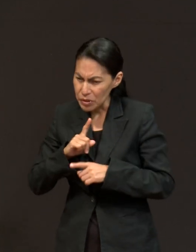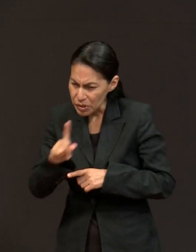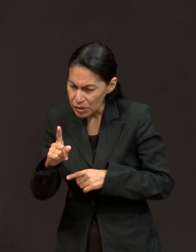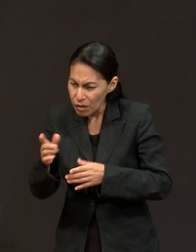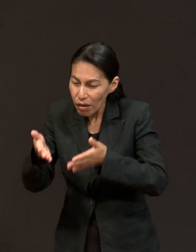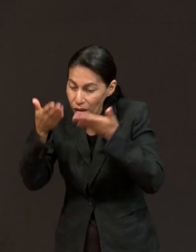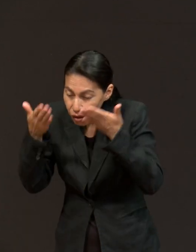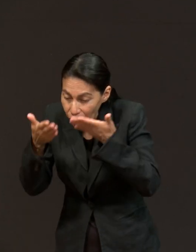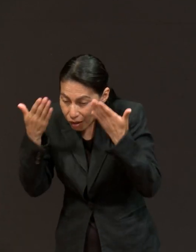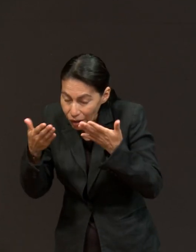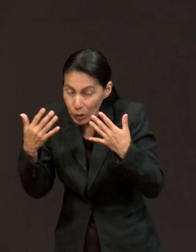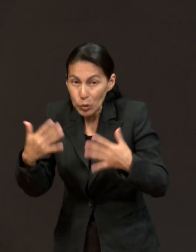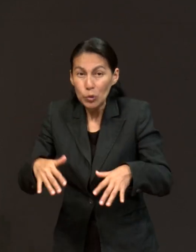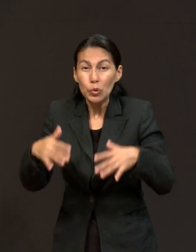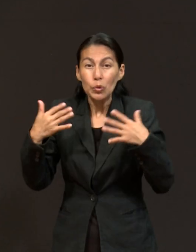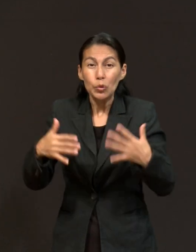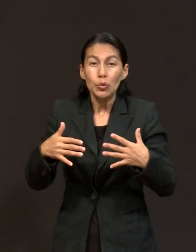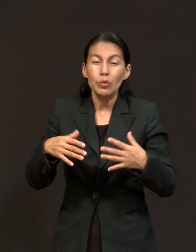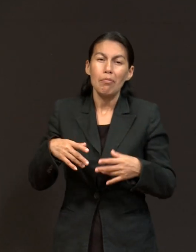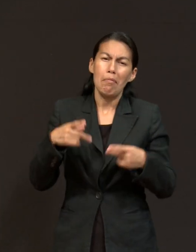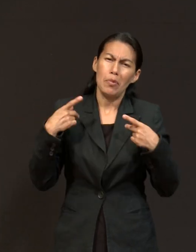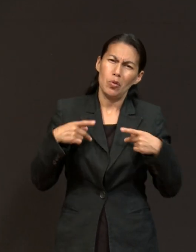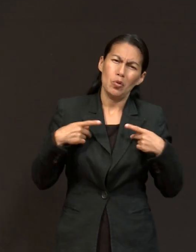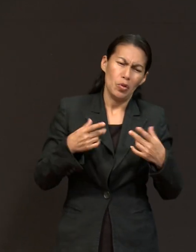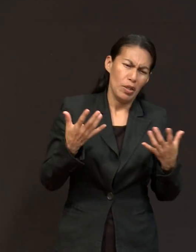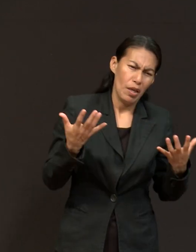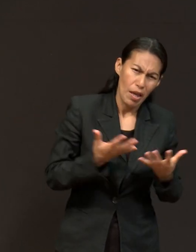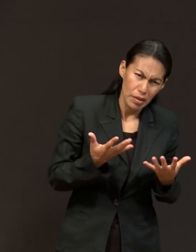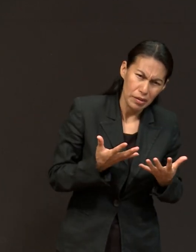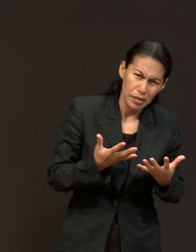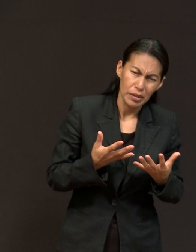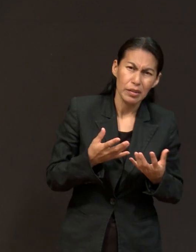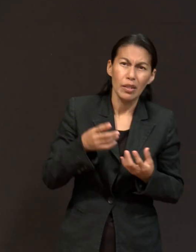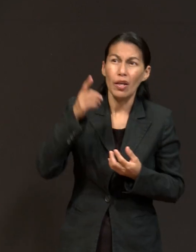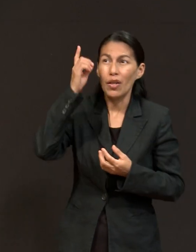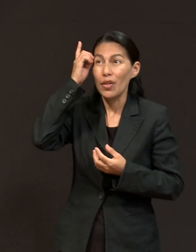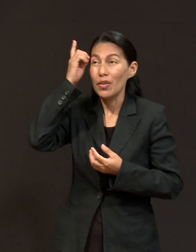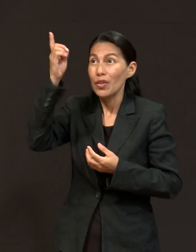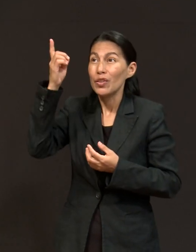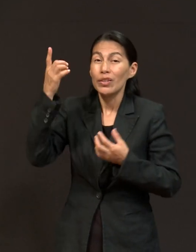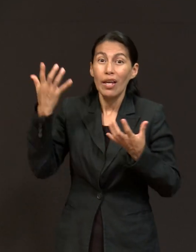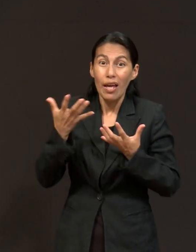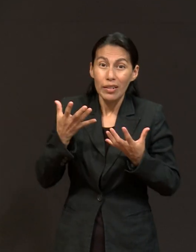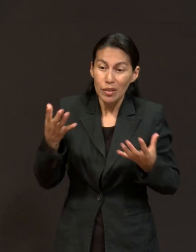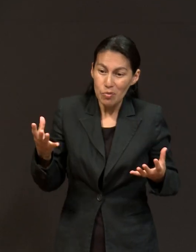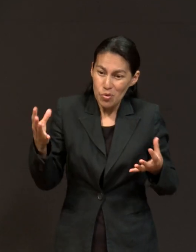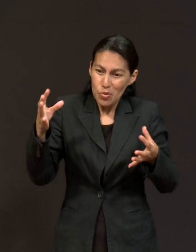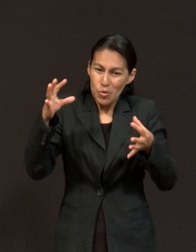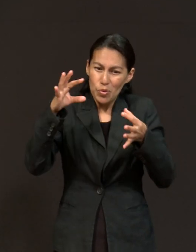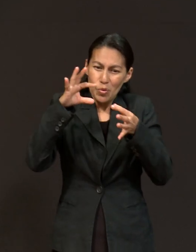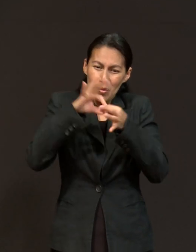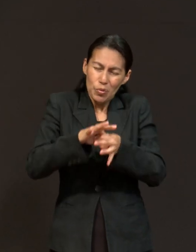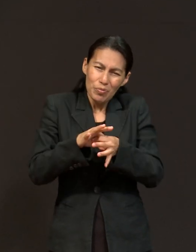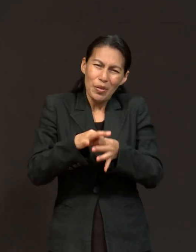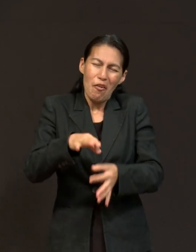hombre puede hacer y debe de hacer y lo que Dios hace, se manifiesta y crece la fe.